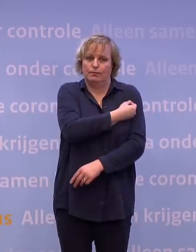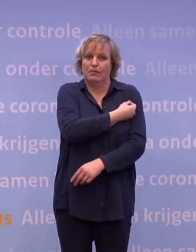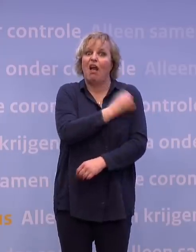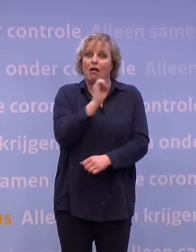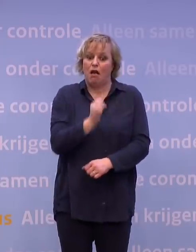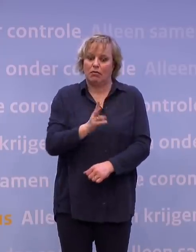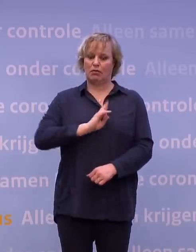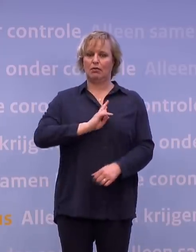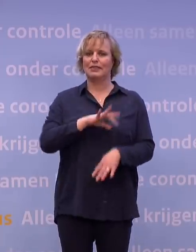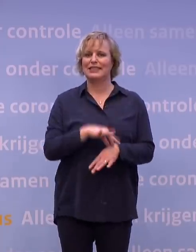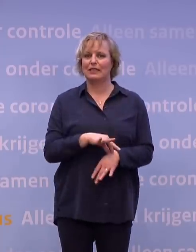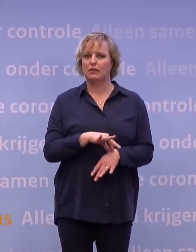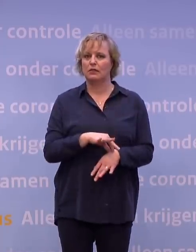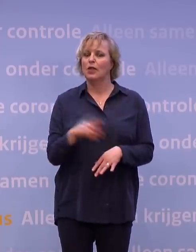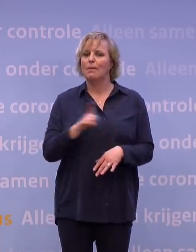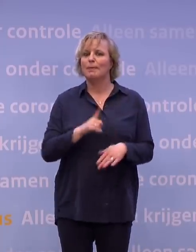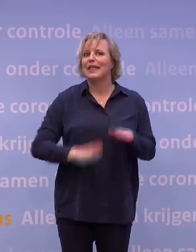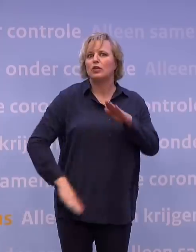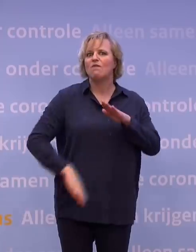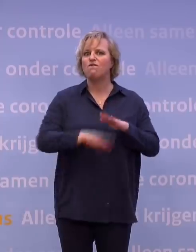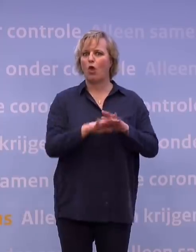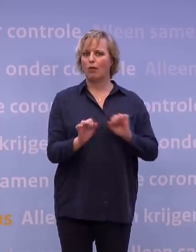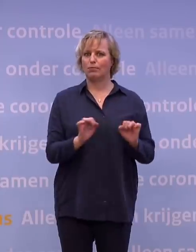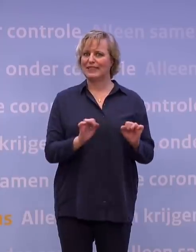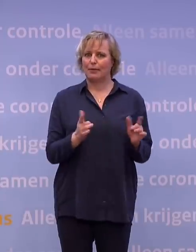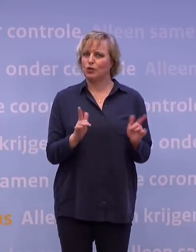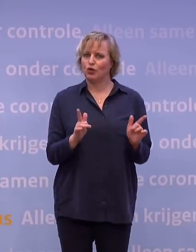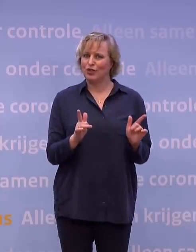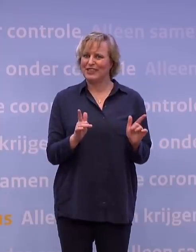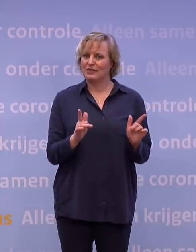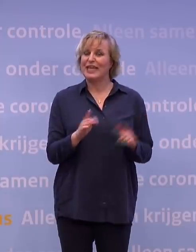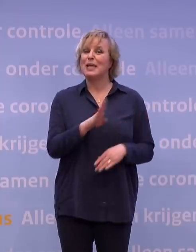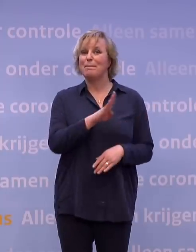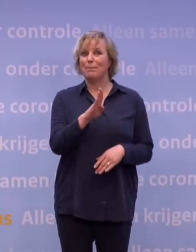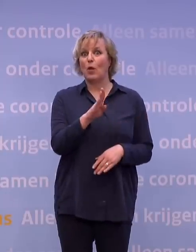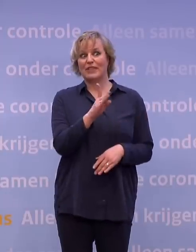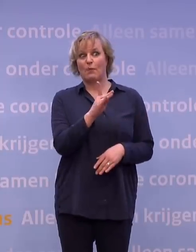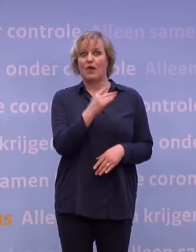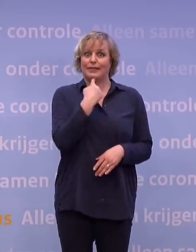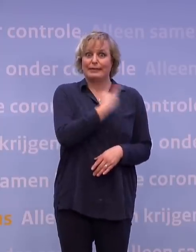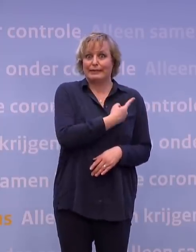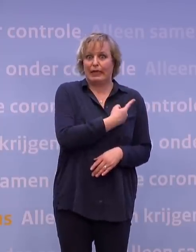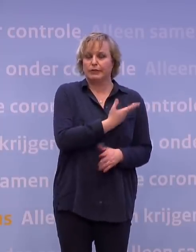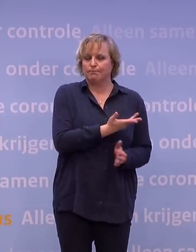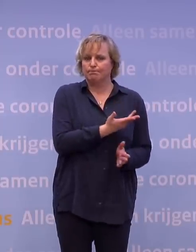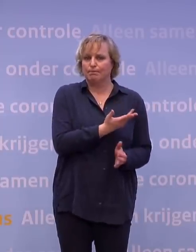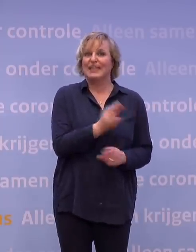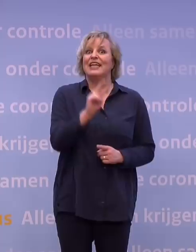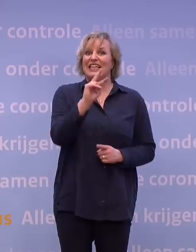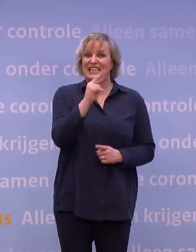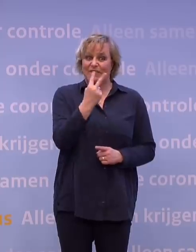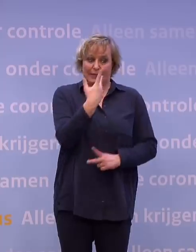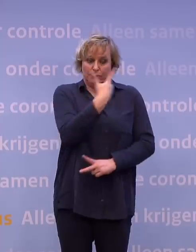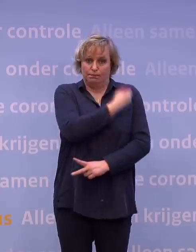Dus de bescherming is niet zo volledig als die enorme mooie cijfers die Biotech Pfeitsen laat zien. Bij twee prikken namelijk laat hij zien